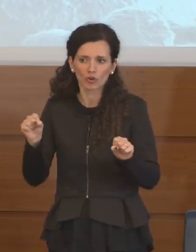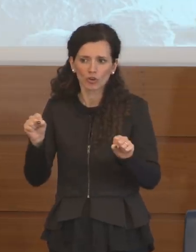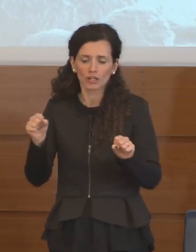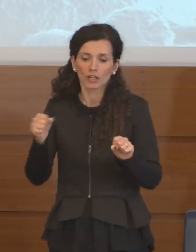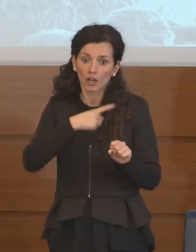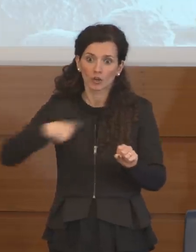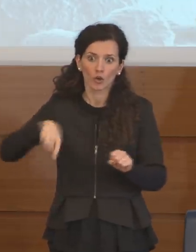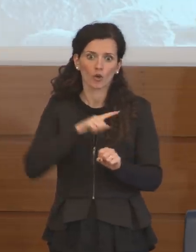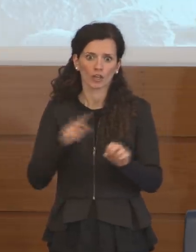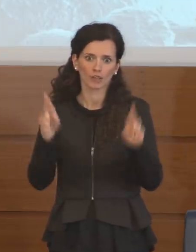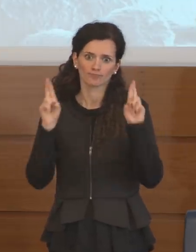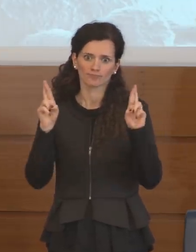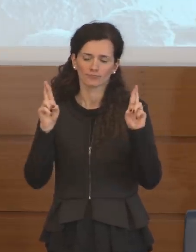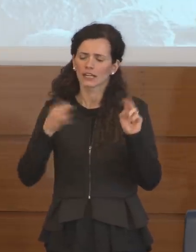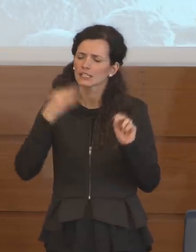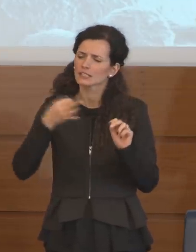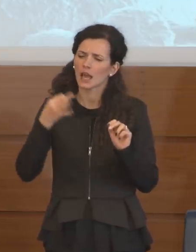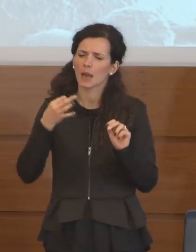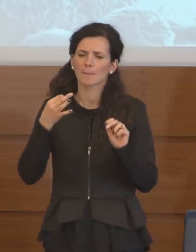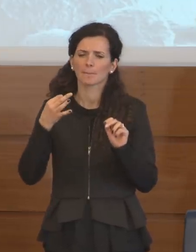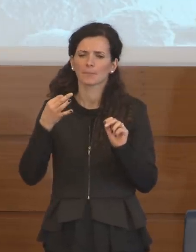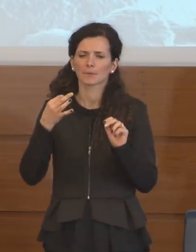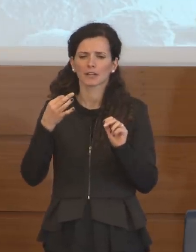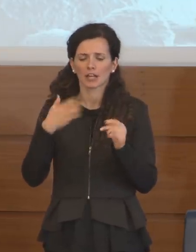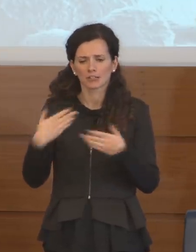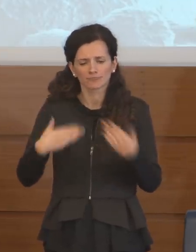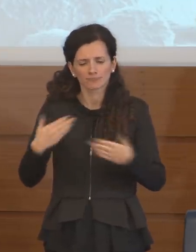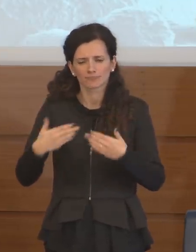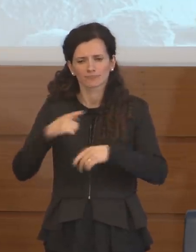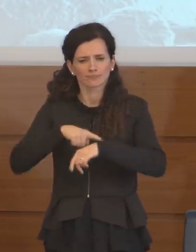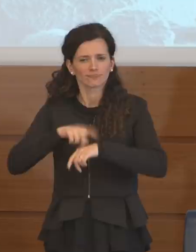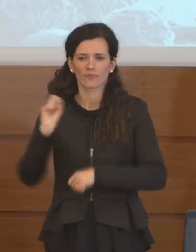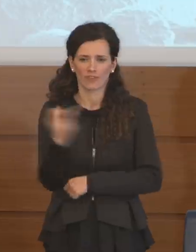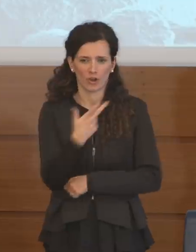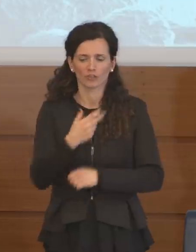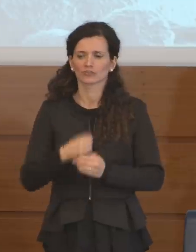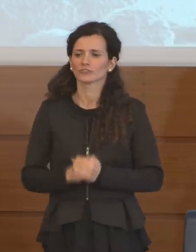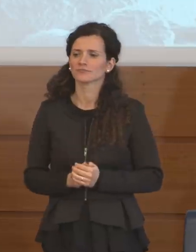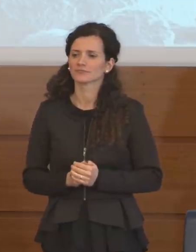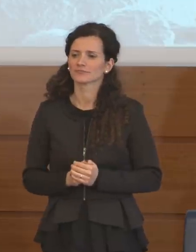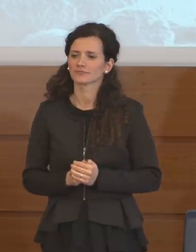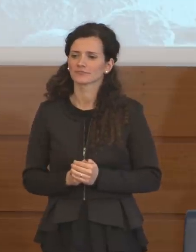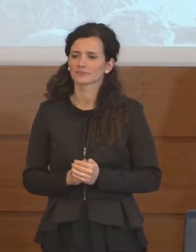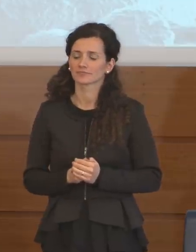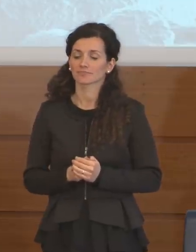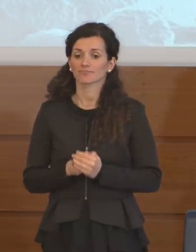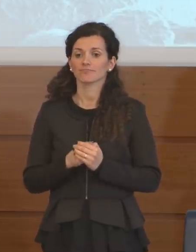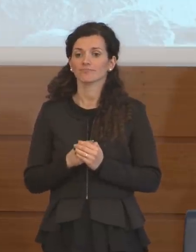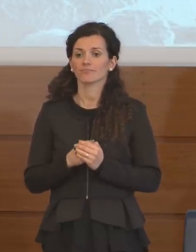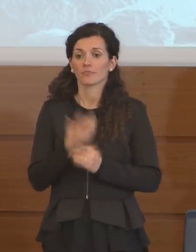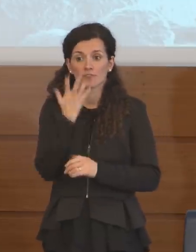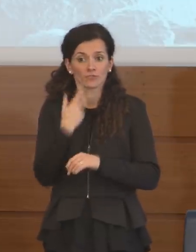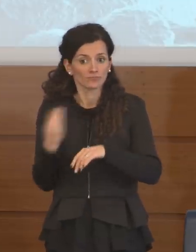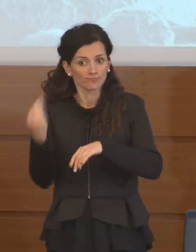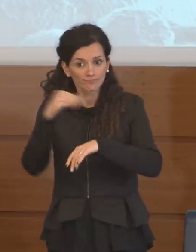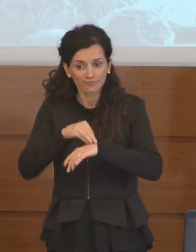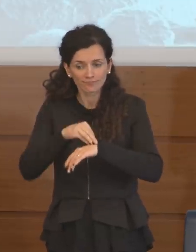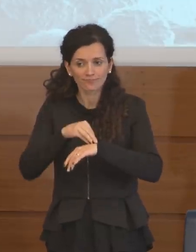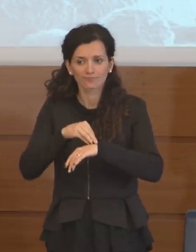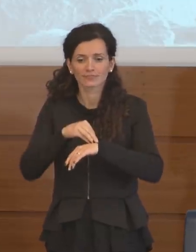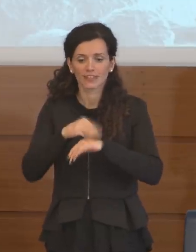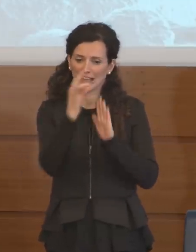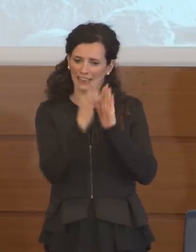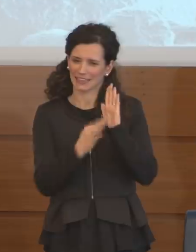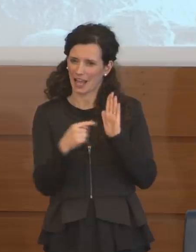che ci auguriamo che siano sempre più repentine tempestive. Devo anche dire un'altra cosa che rispetto a